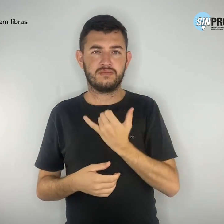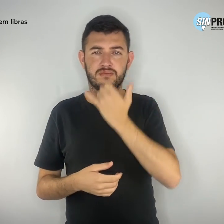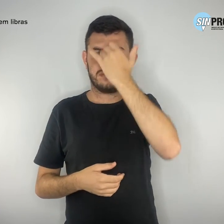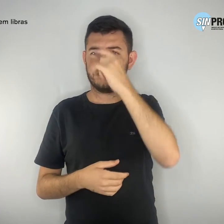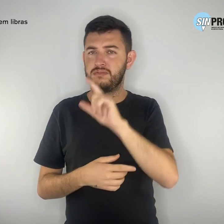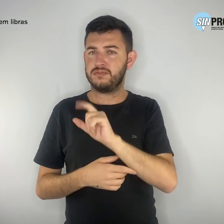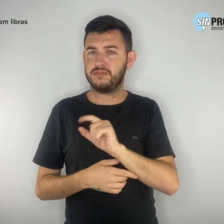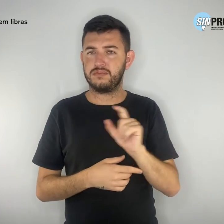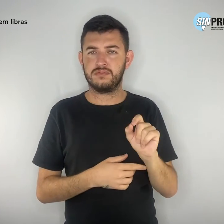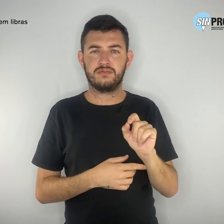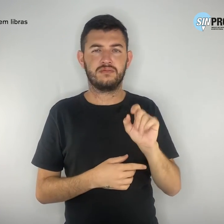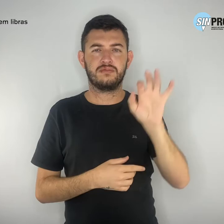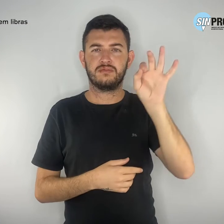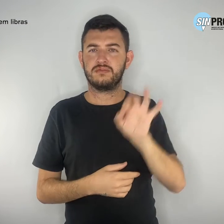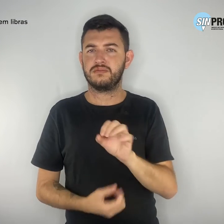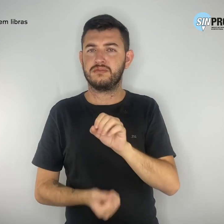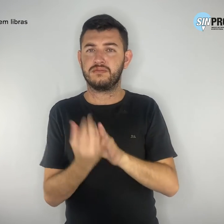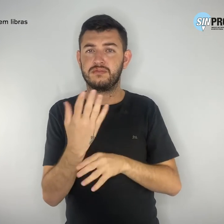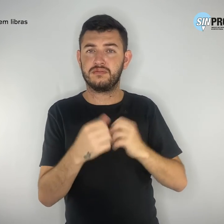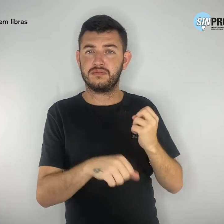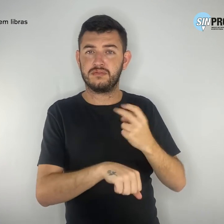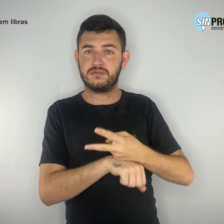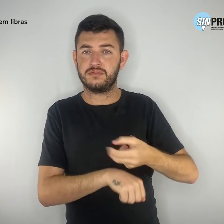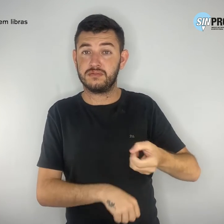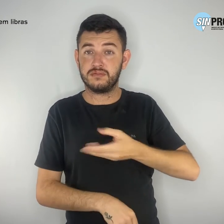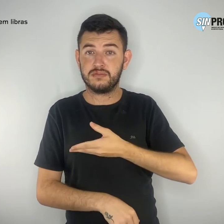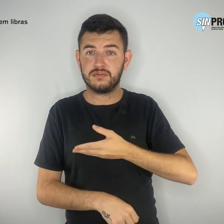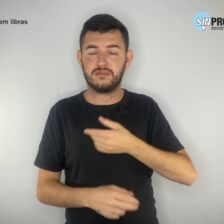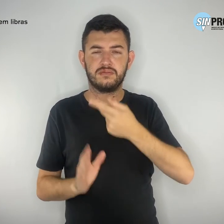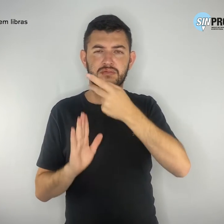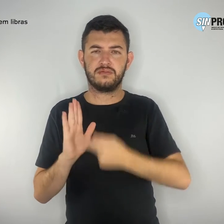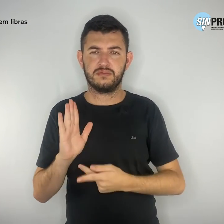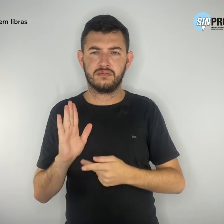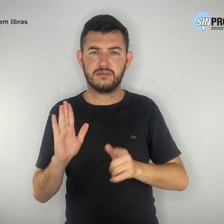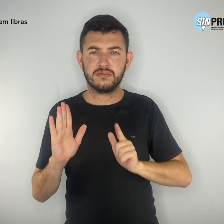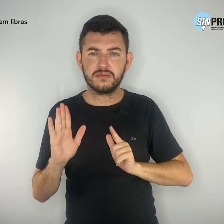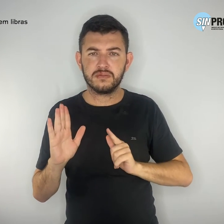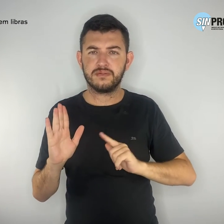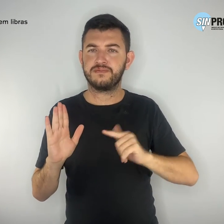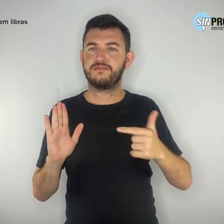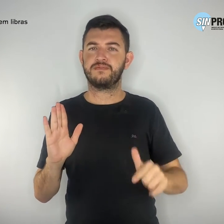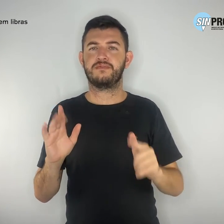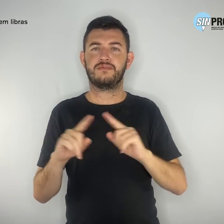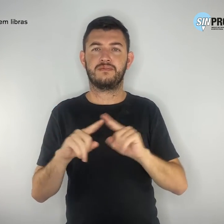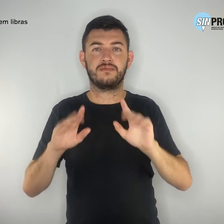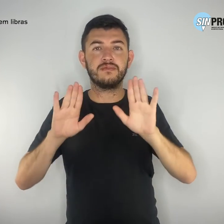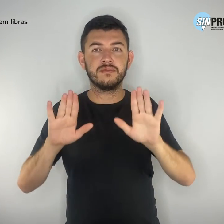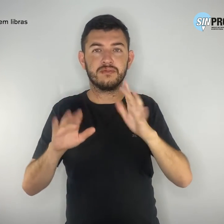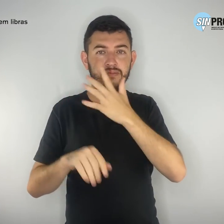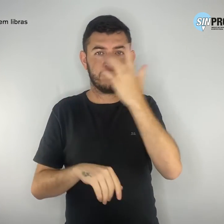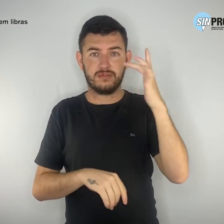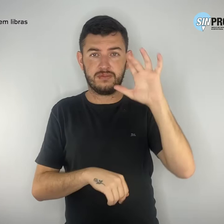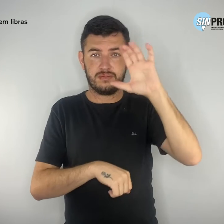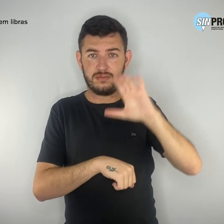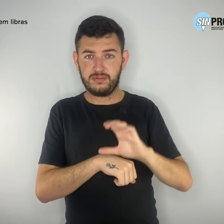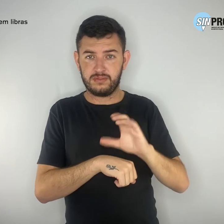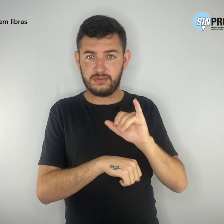cria novas vagas, não tem projeto e o pior, não forma cidadãos. É uma